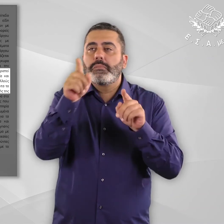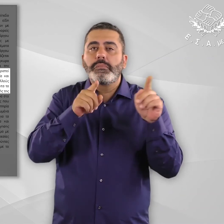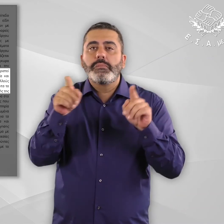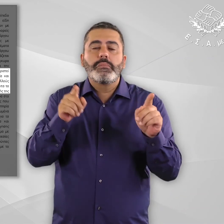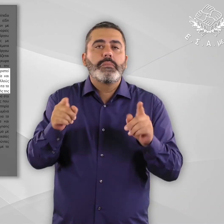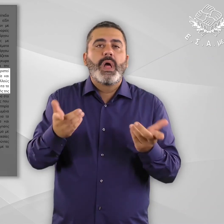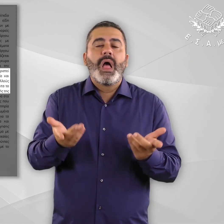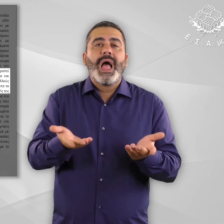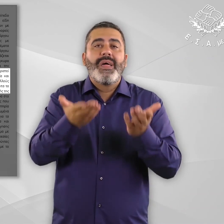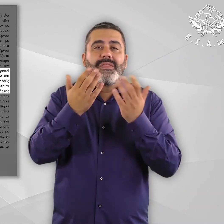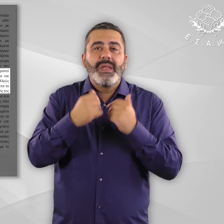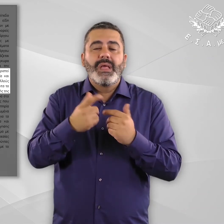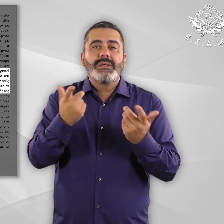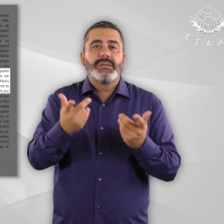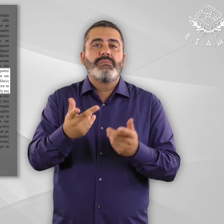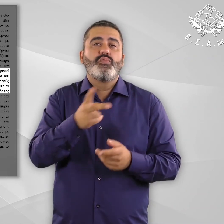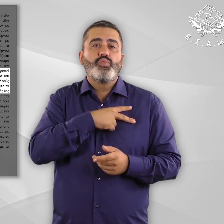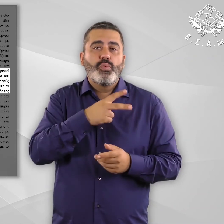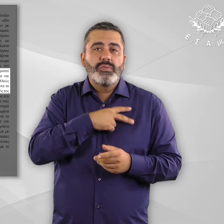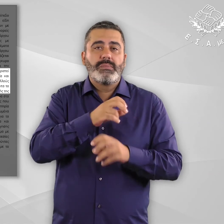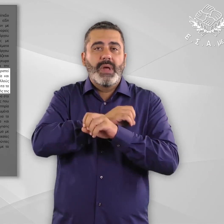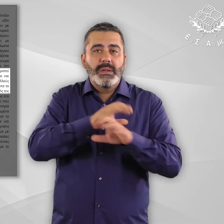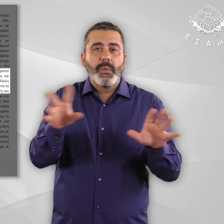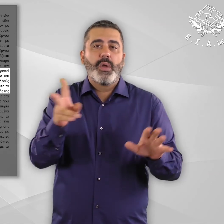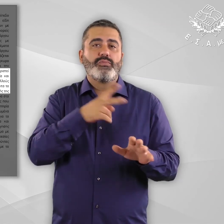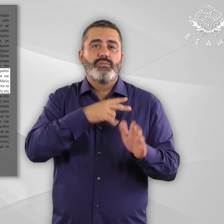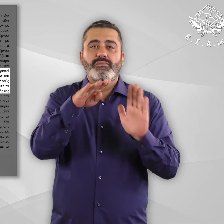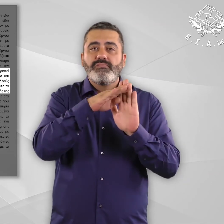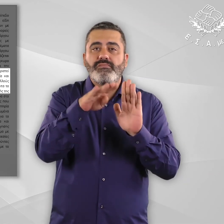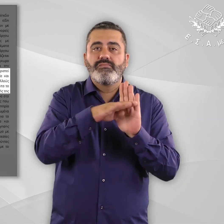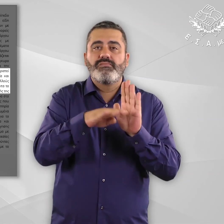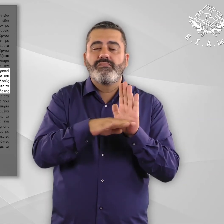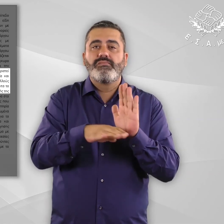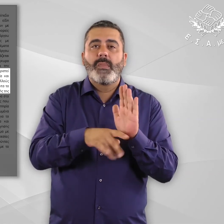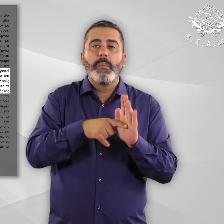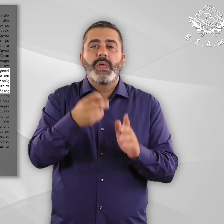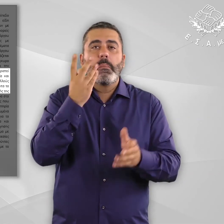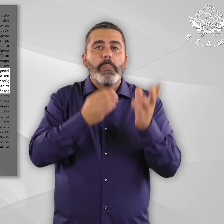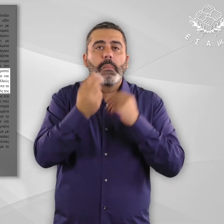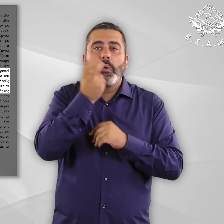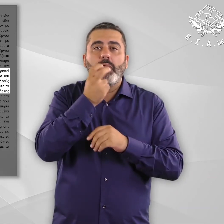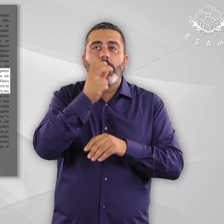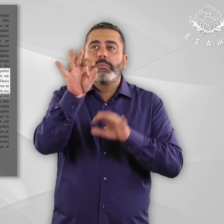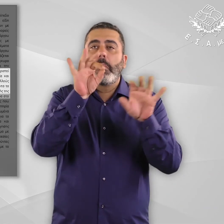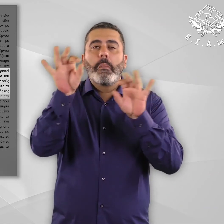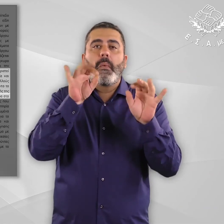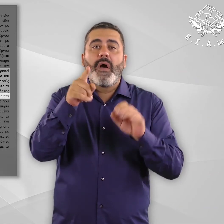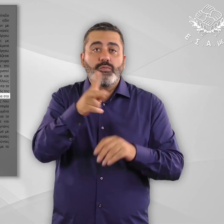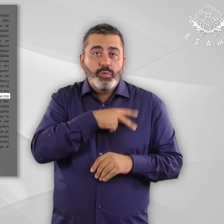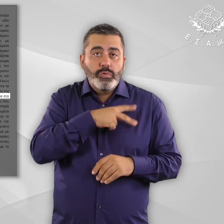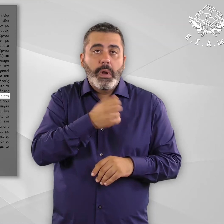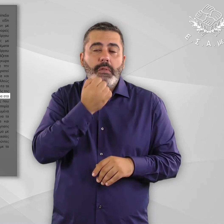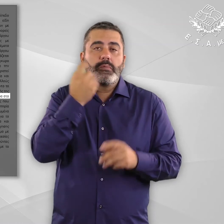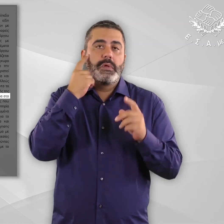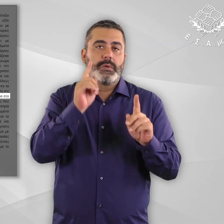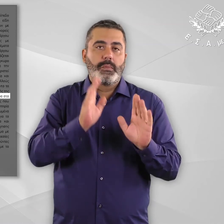και υπηρεσίες, χωρίς όμως πάντα τα αναμενόμενα αποτελέσματα σε σχέση με την εγκυρότητα αυτής της πληροφόρησης. Και να